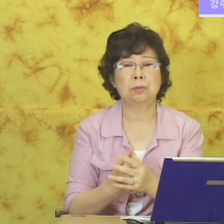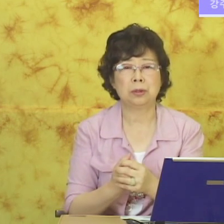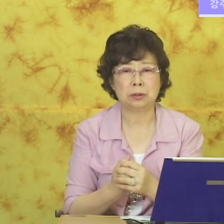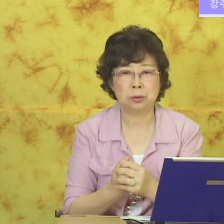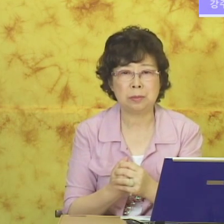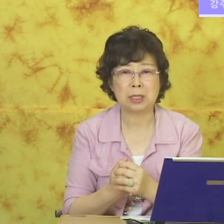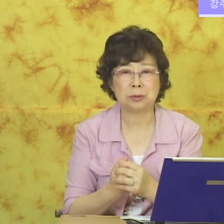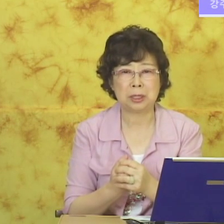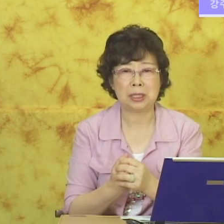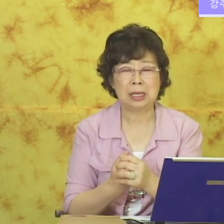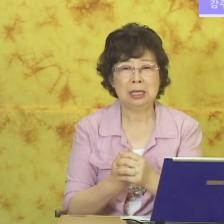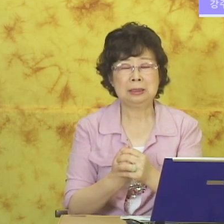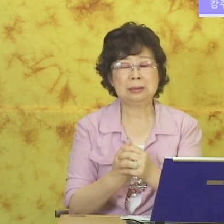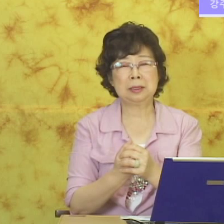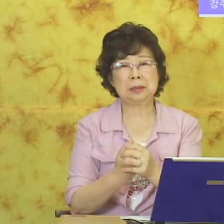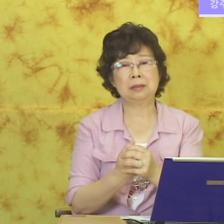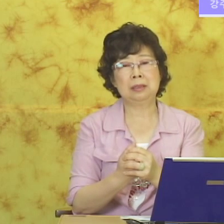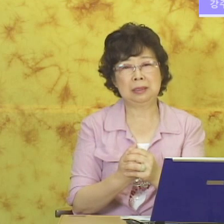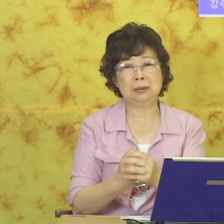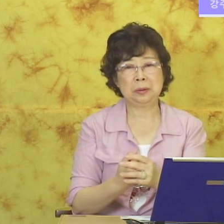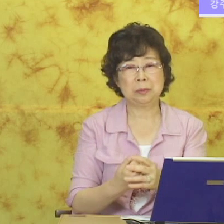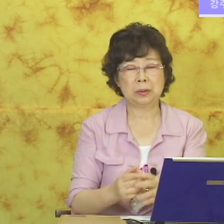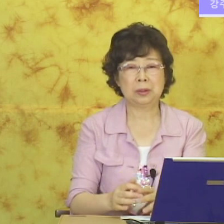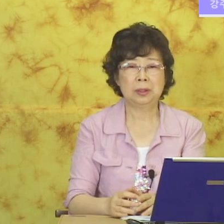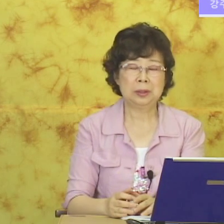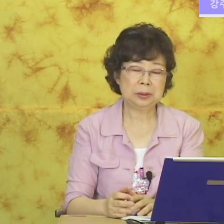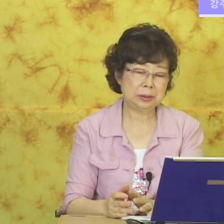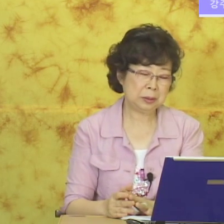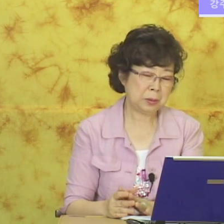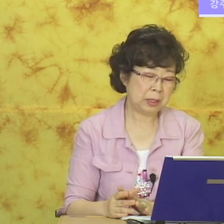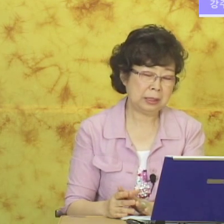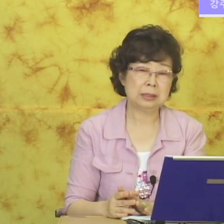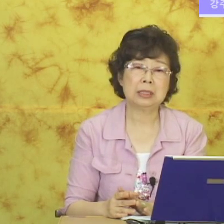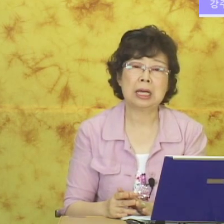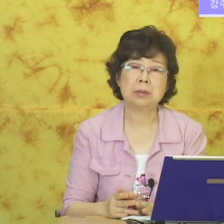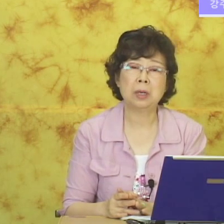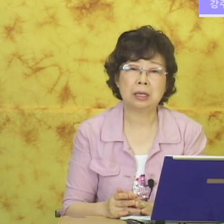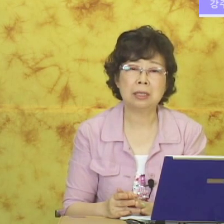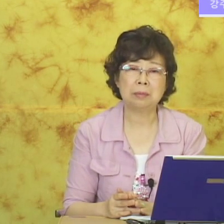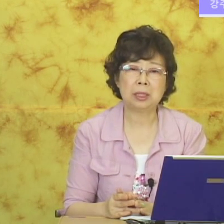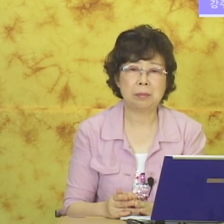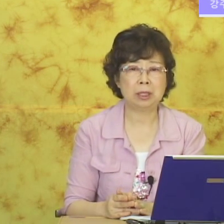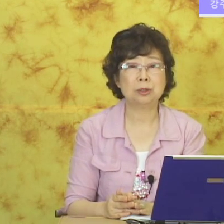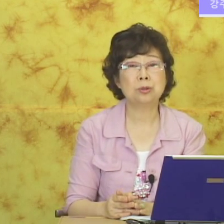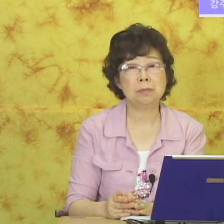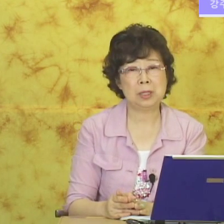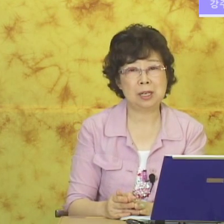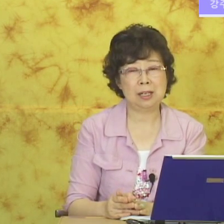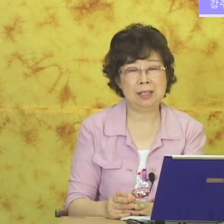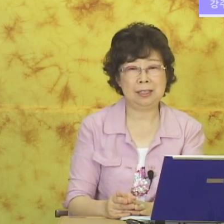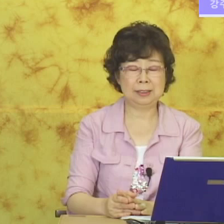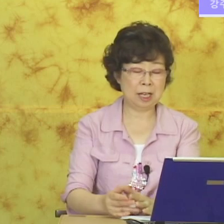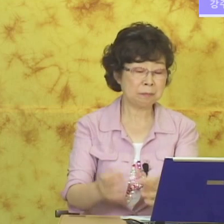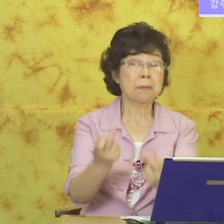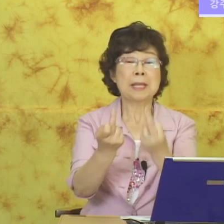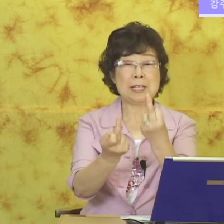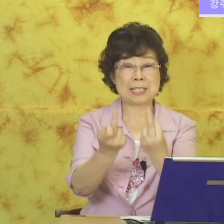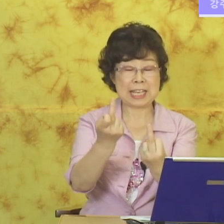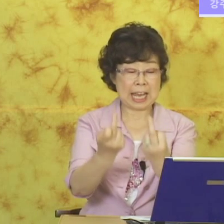뭐 수입해서 우리 청년들. 청소년들이 사용하긴 합디다. 이거 수업입니다. 자 형제